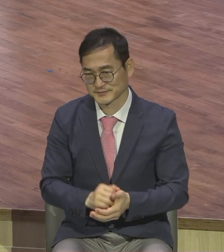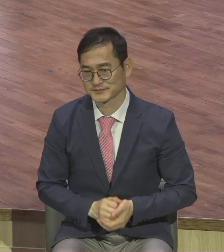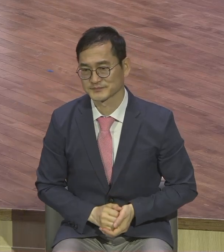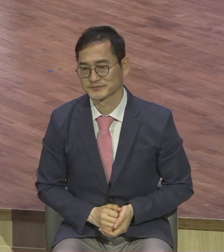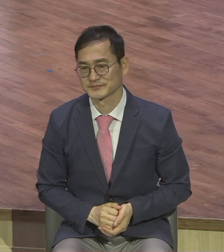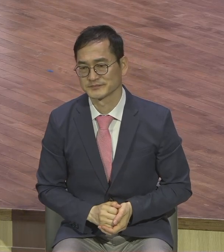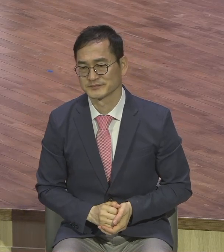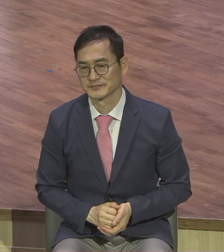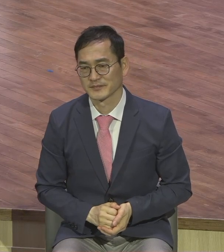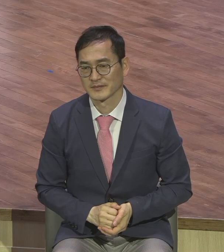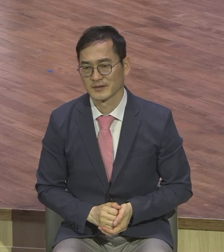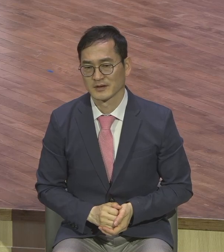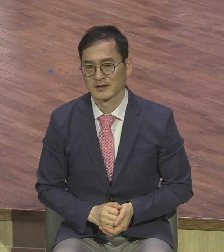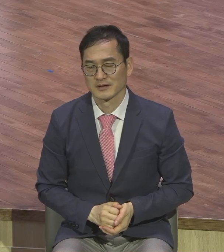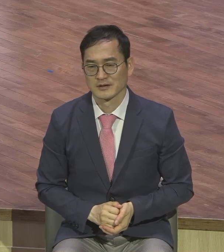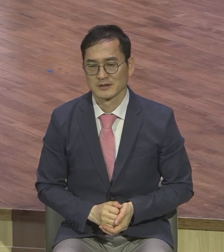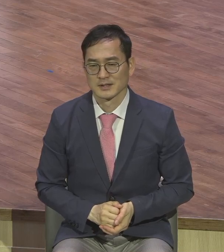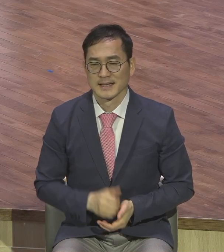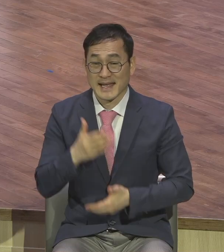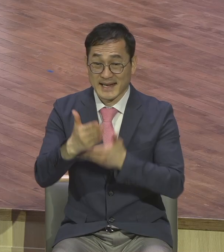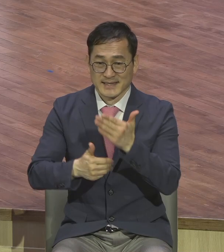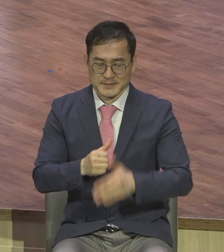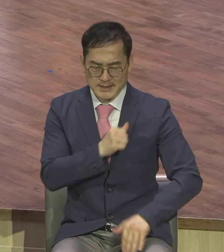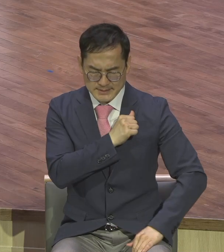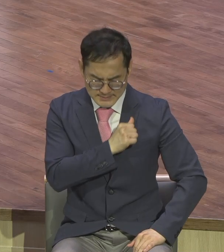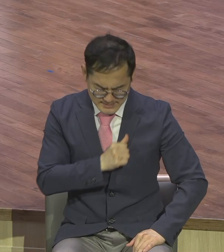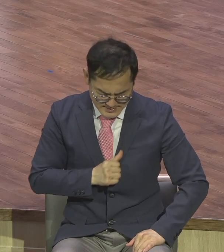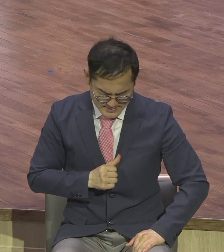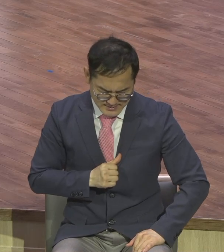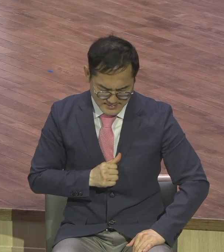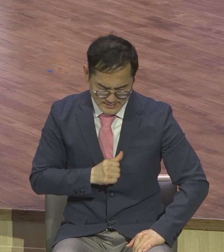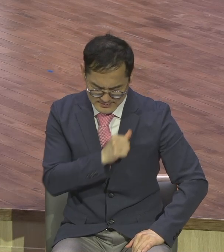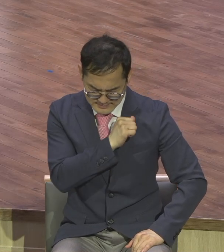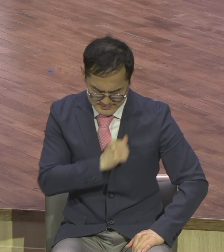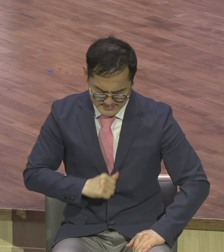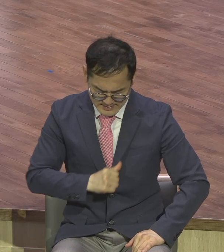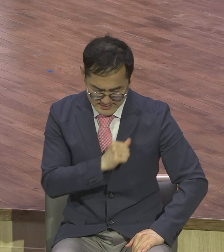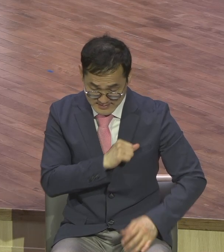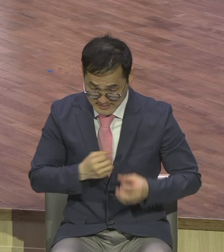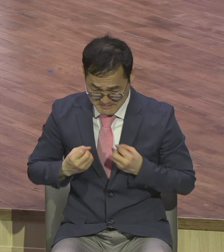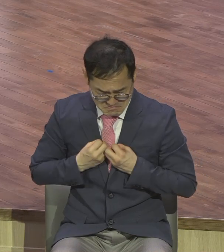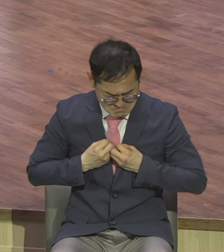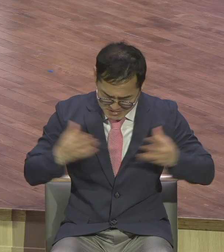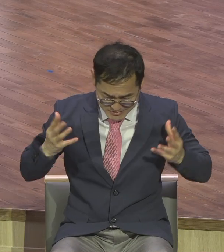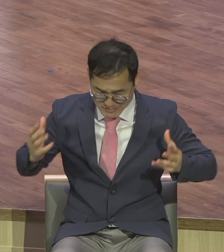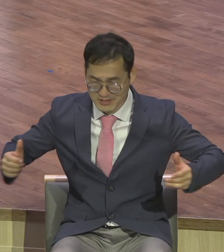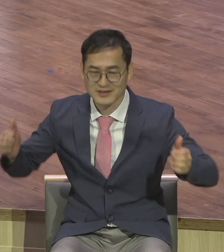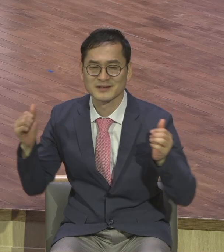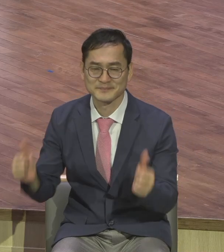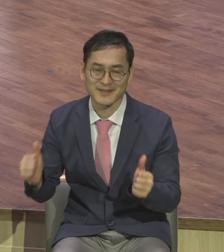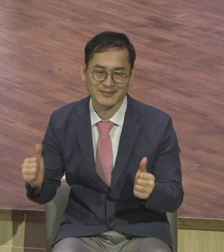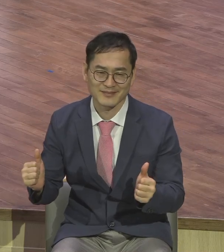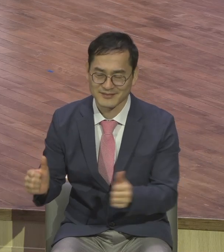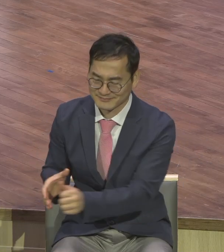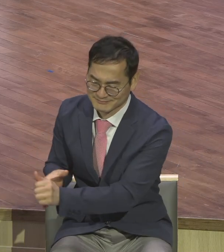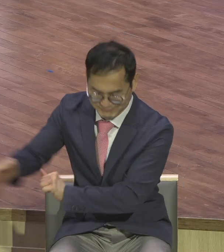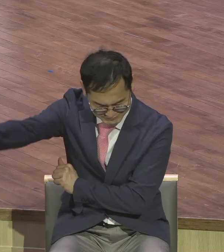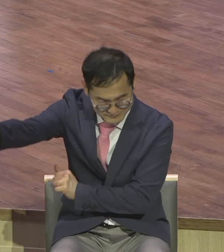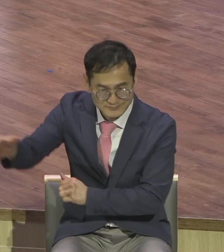심판하시는 하나님을 볼 수 있어요. 인내하시지만 심판하시 하나님께서는